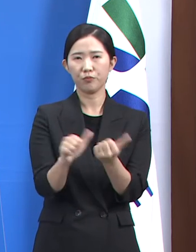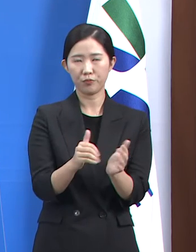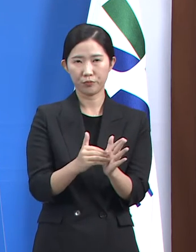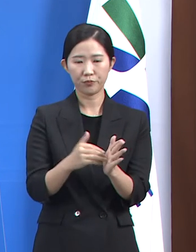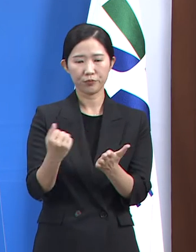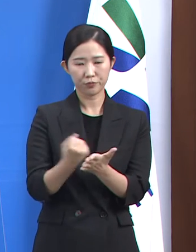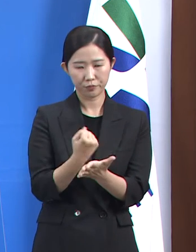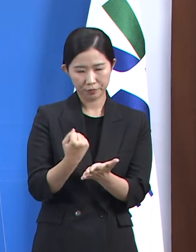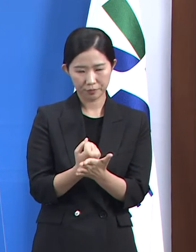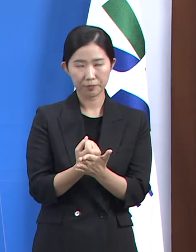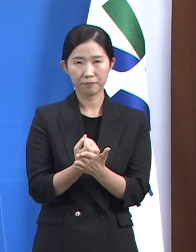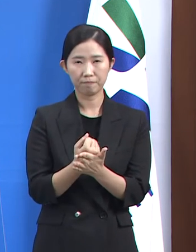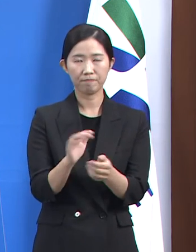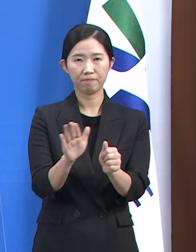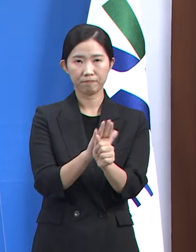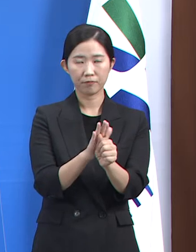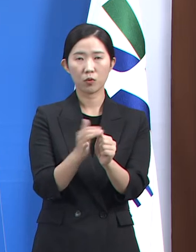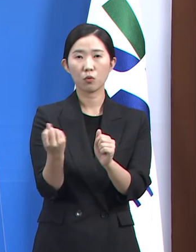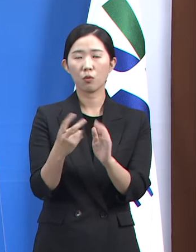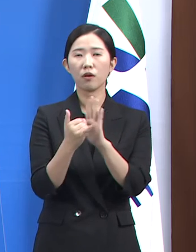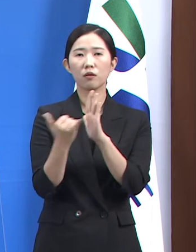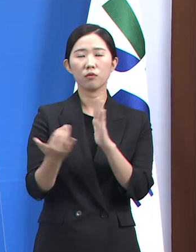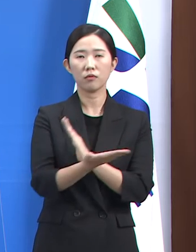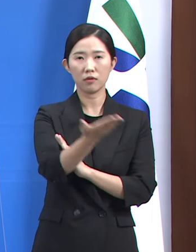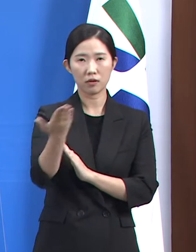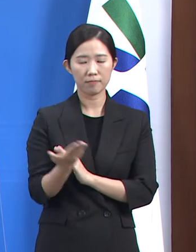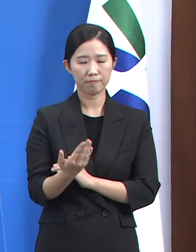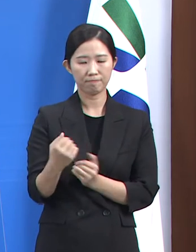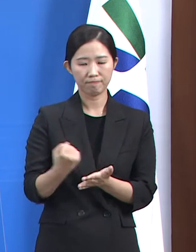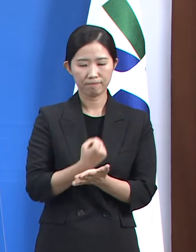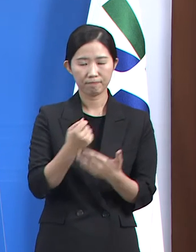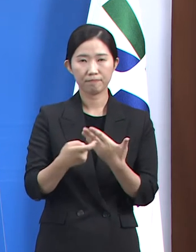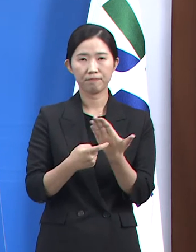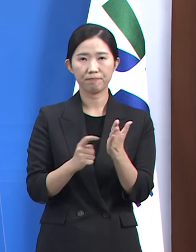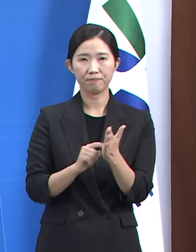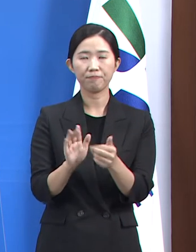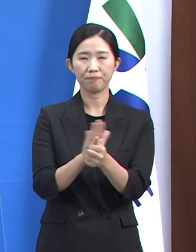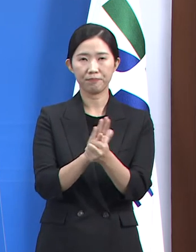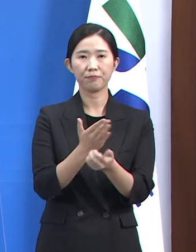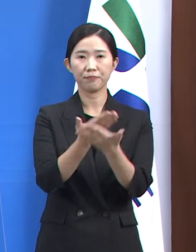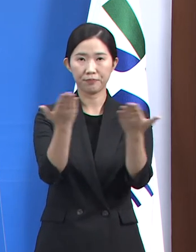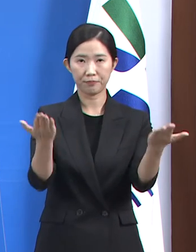그 상가 고인의 명복을 빌며 유가족분들에게 깊은 애도의 말씀을 드립니다.